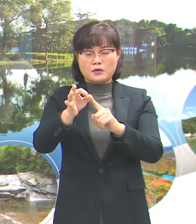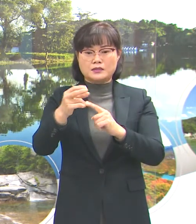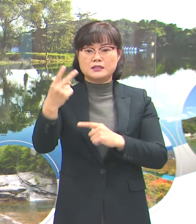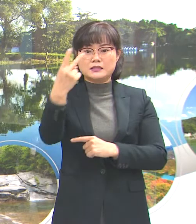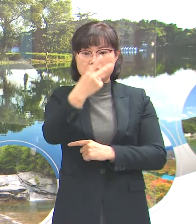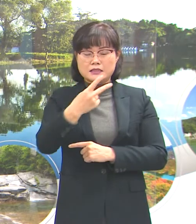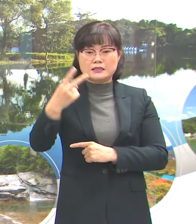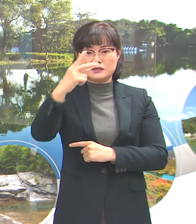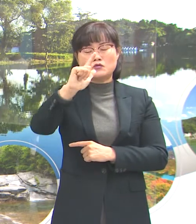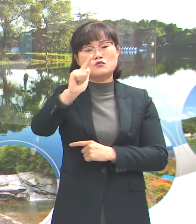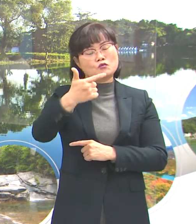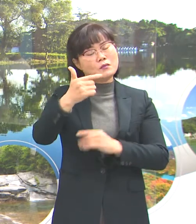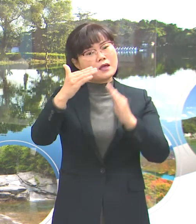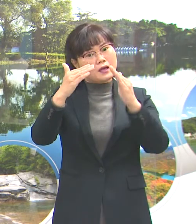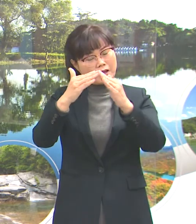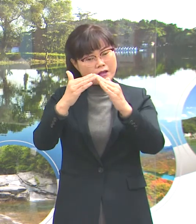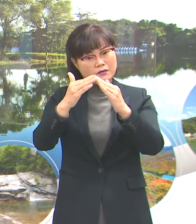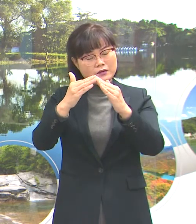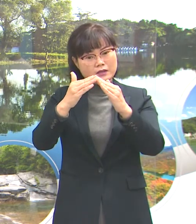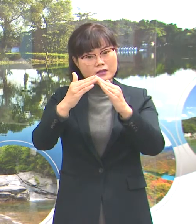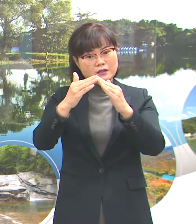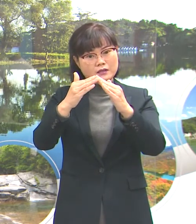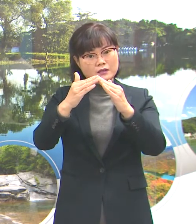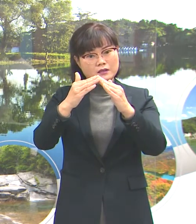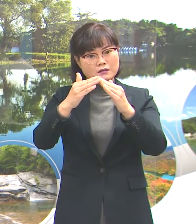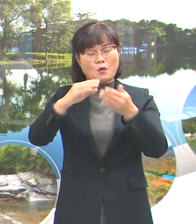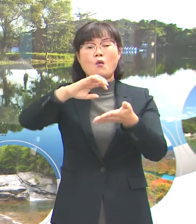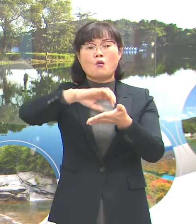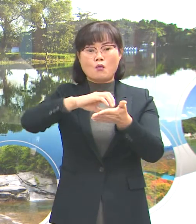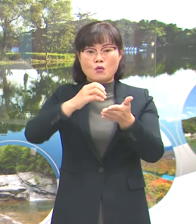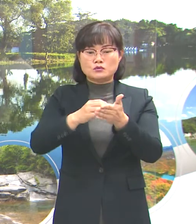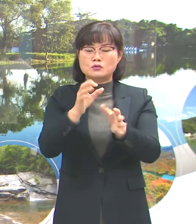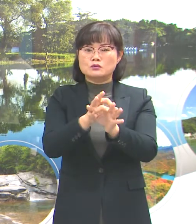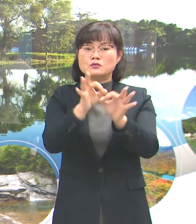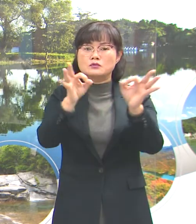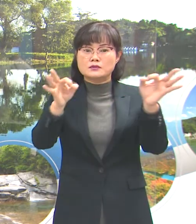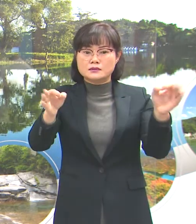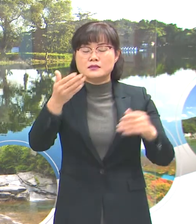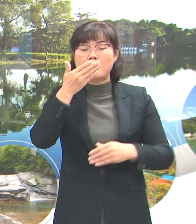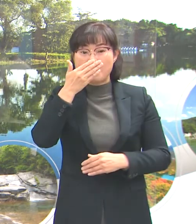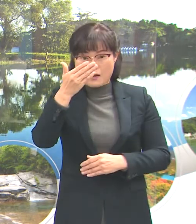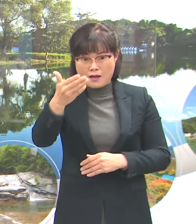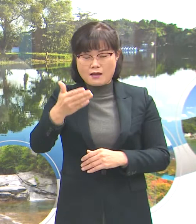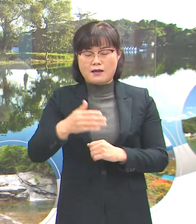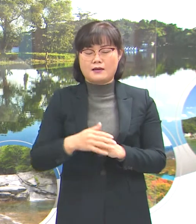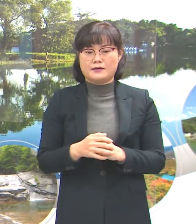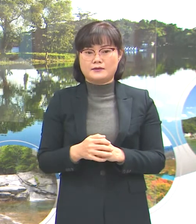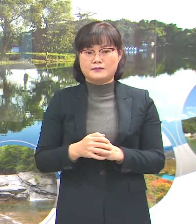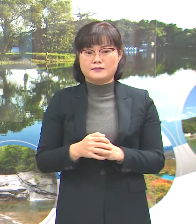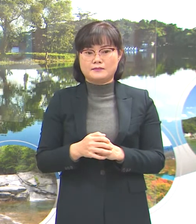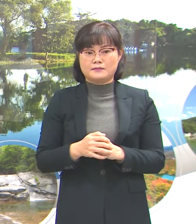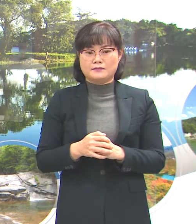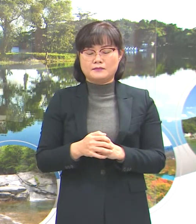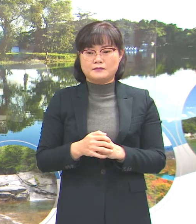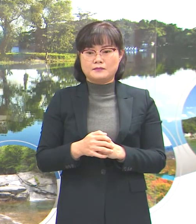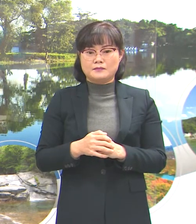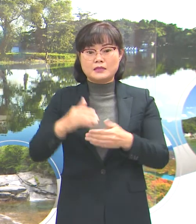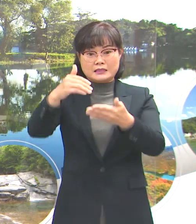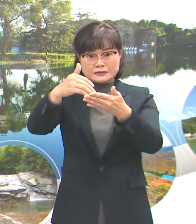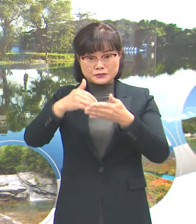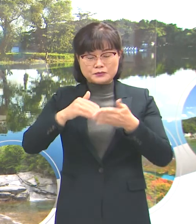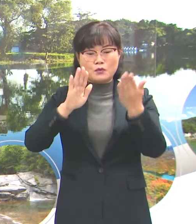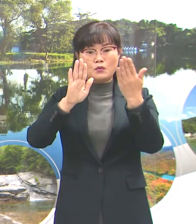,600여 세대 정도 지급할 수 있으므로 신청 후